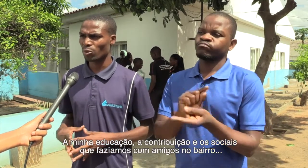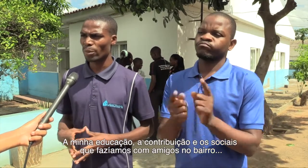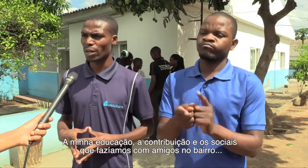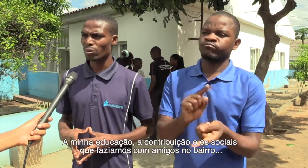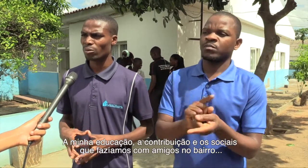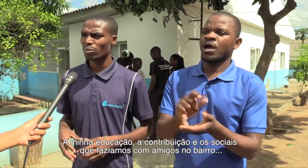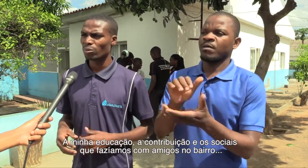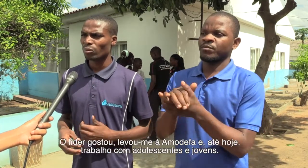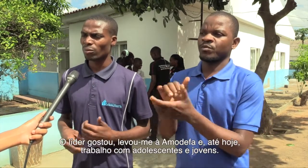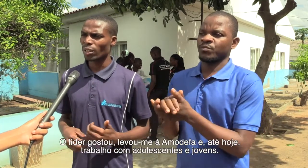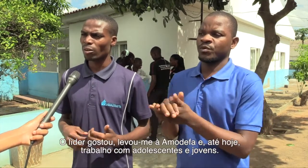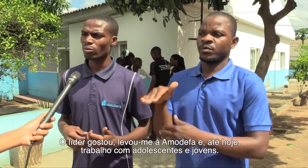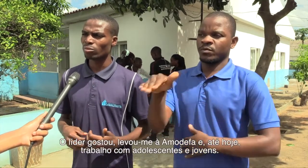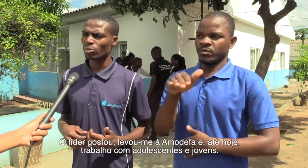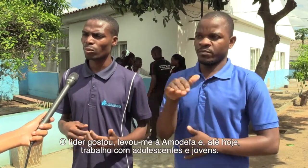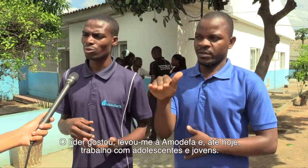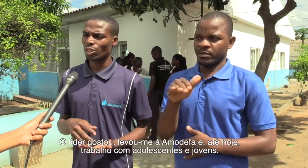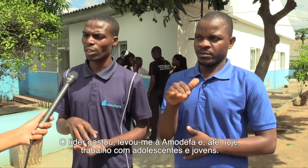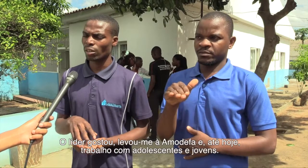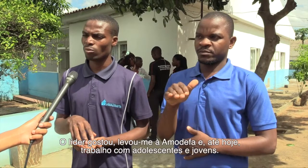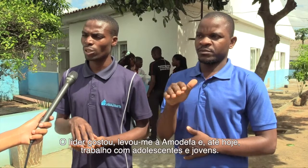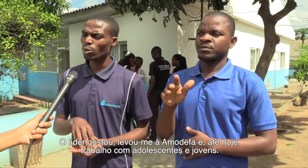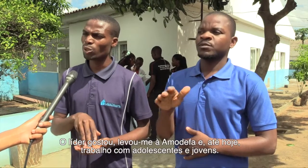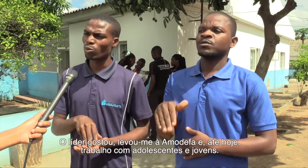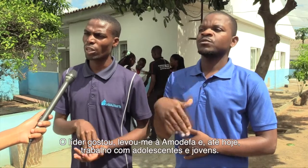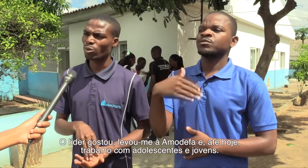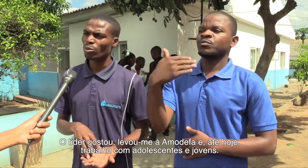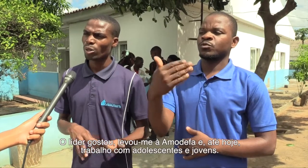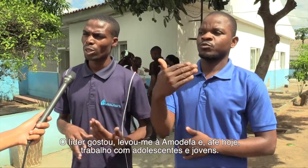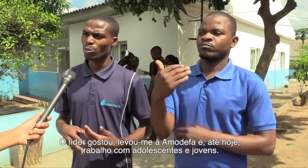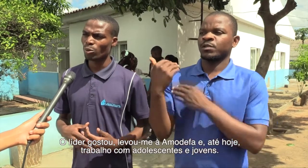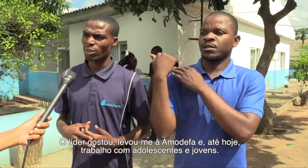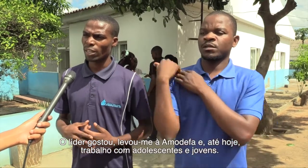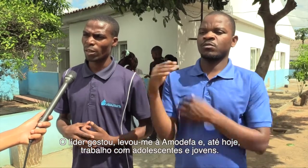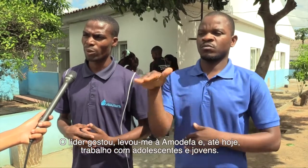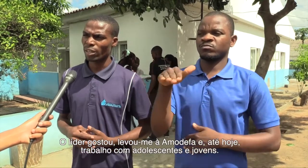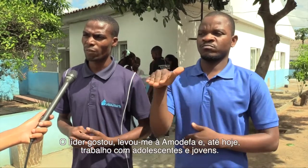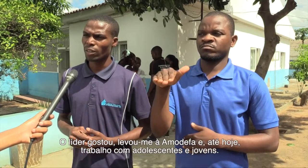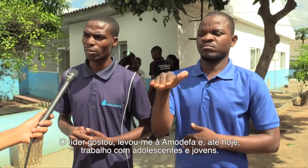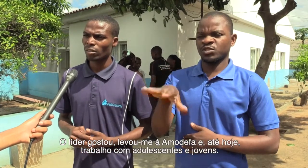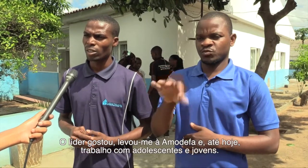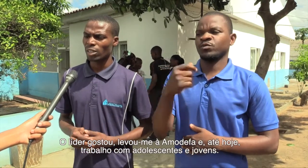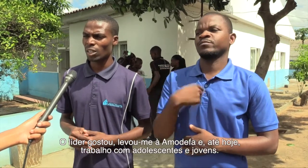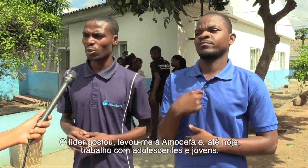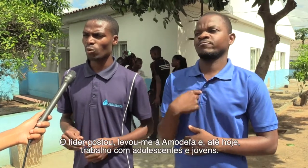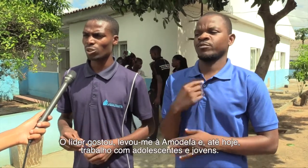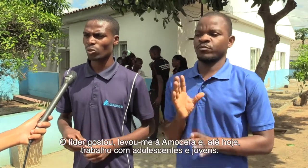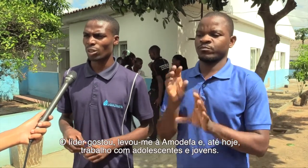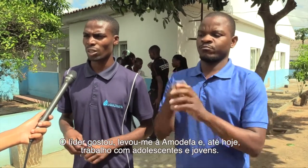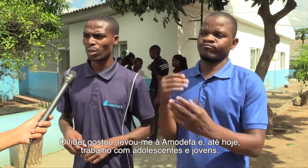no bairro. Então, depois o líder me escolheu e me torceu aqui na Modefa. E até hoje estou aqui na